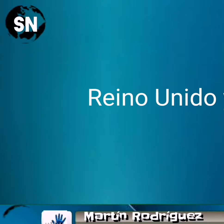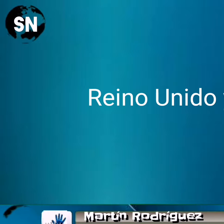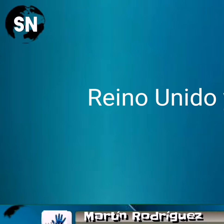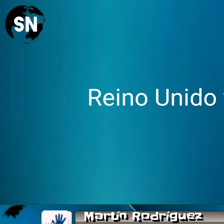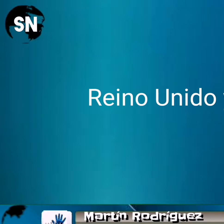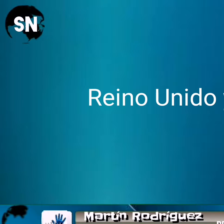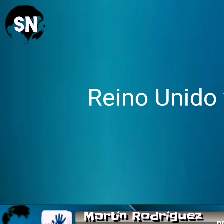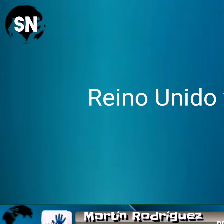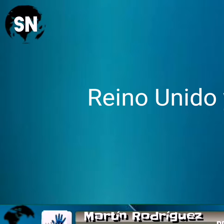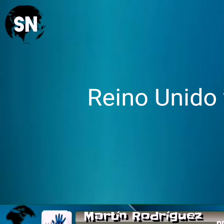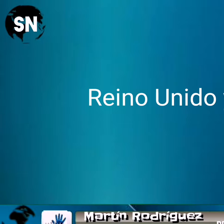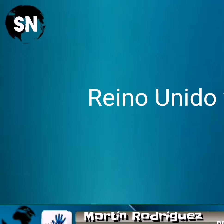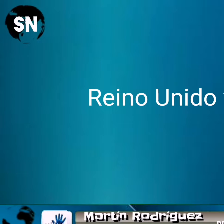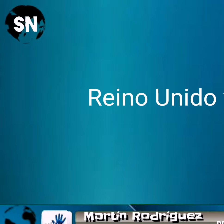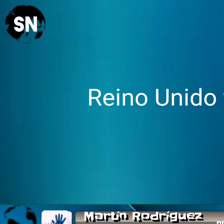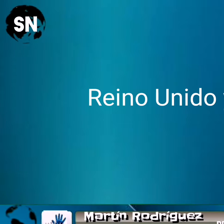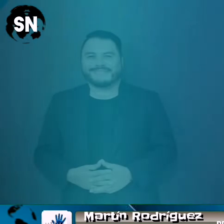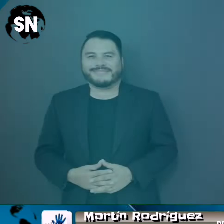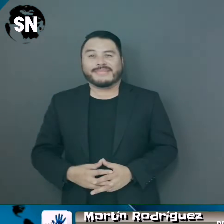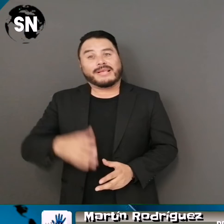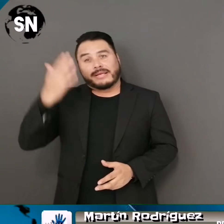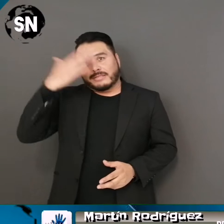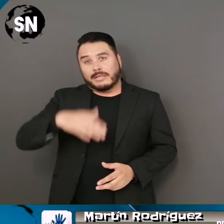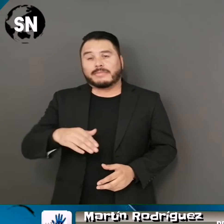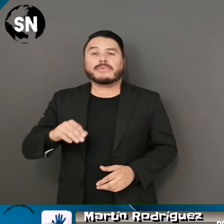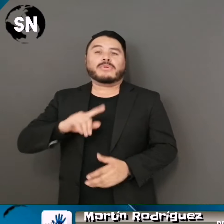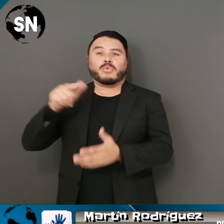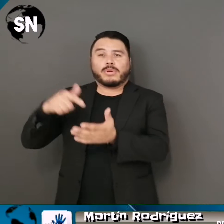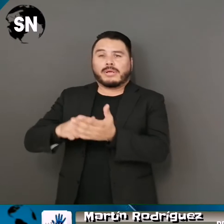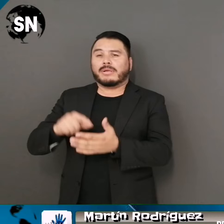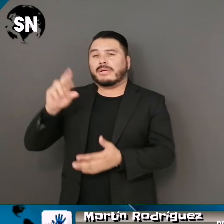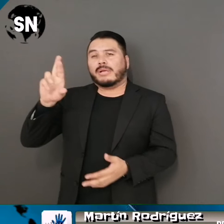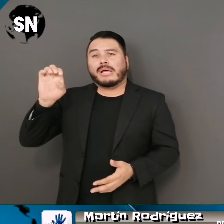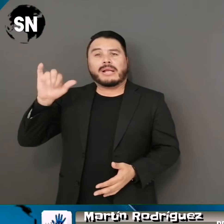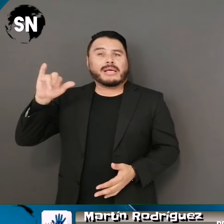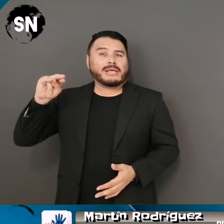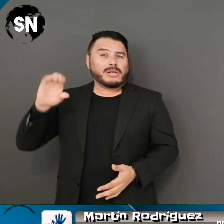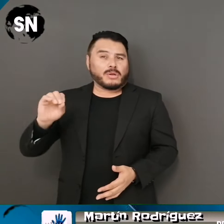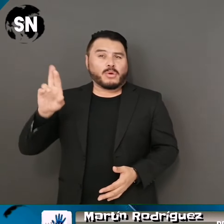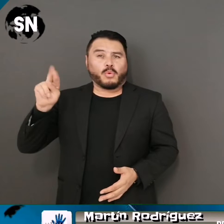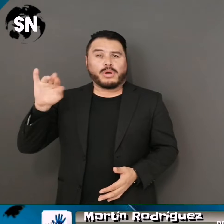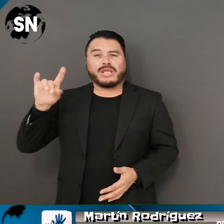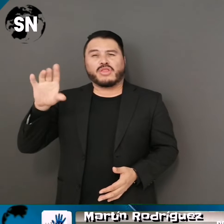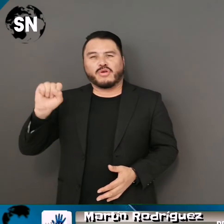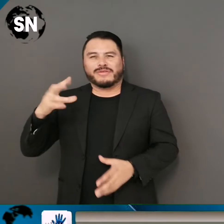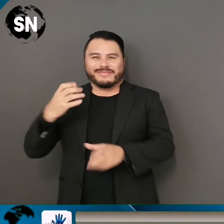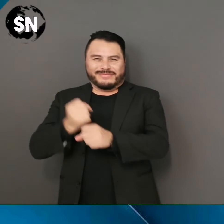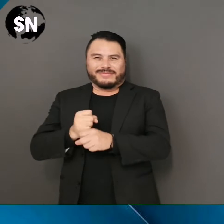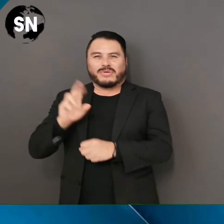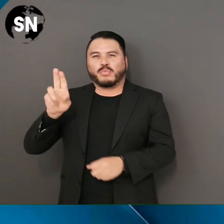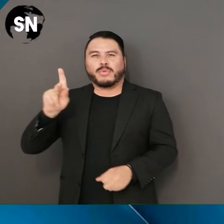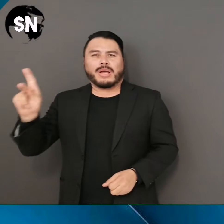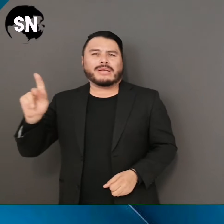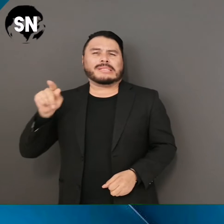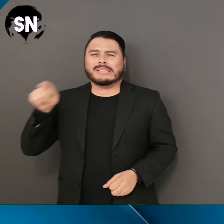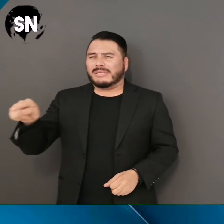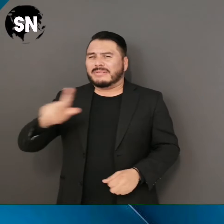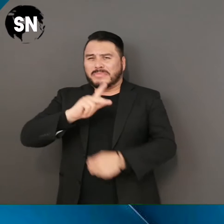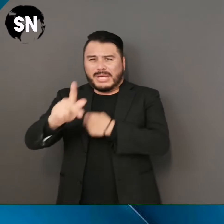Reino Unido y el COVID-19 El Reino Unido se convirtió en el primer país de Europa que supera las 30